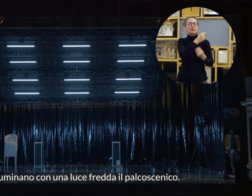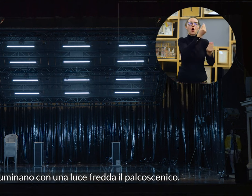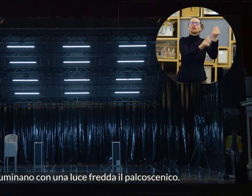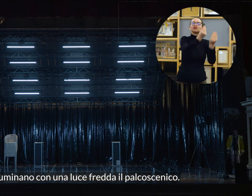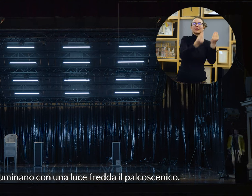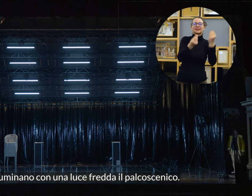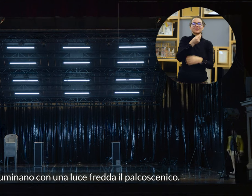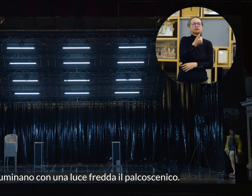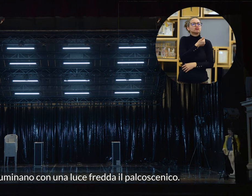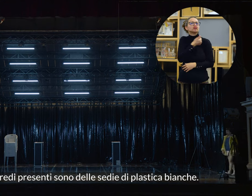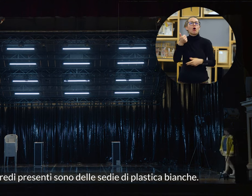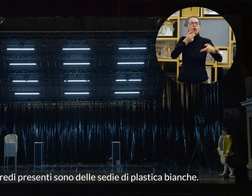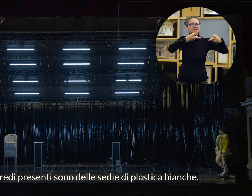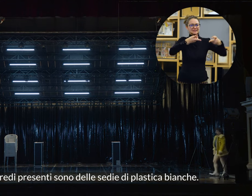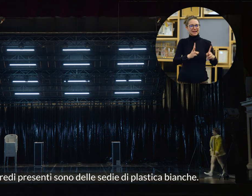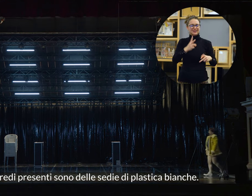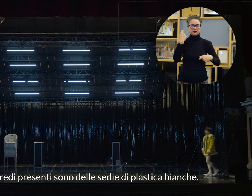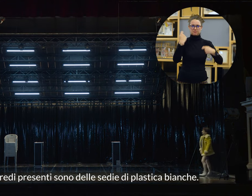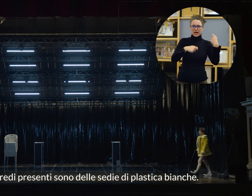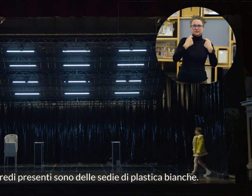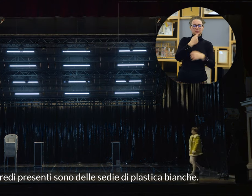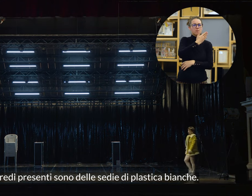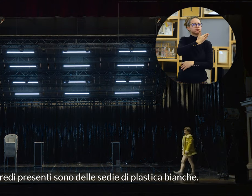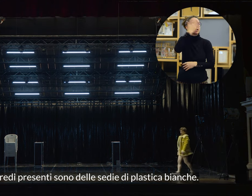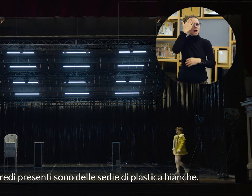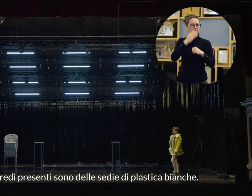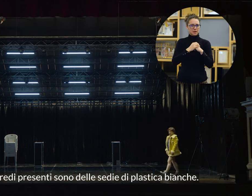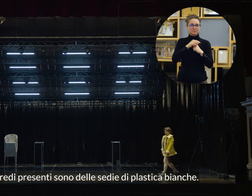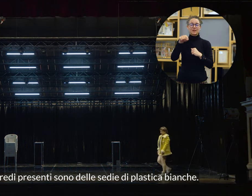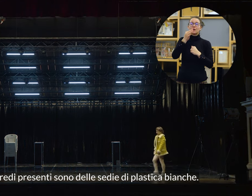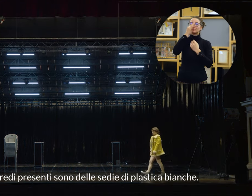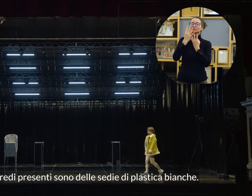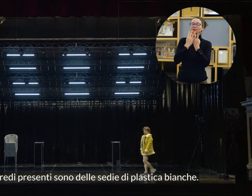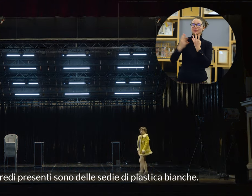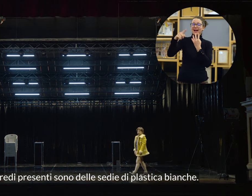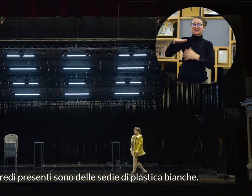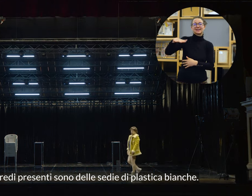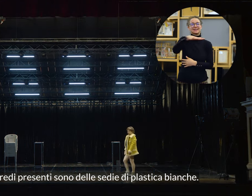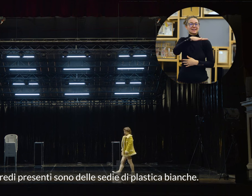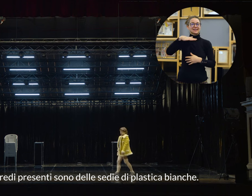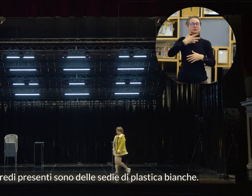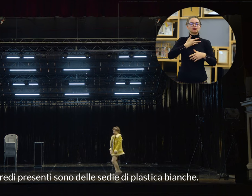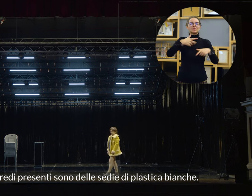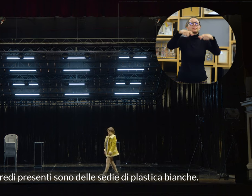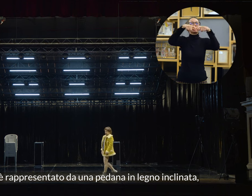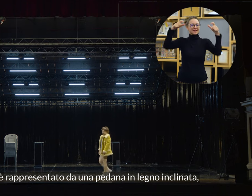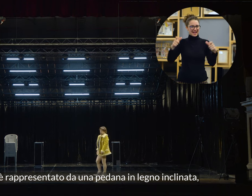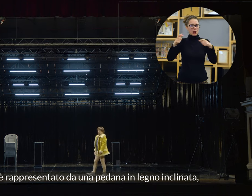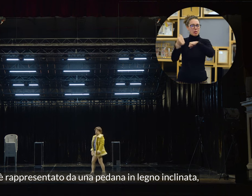palcoscenico. Gli unici arredi presenti sono delle sedie di plastica bianche. Il